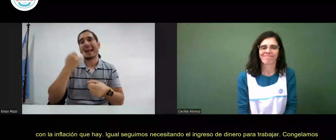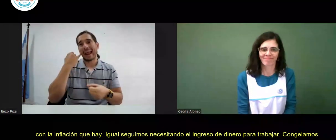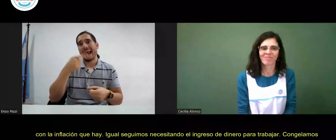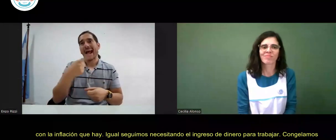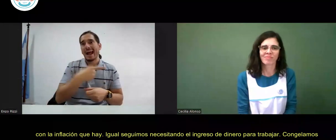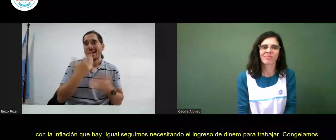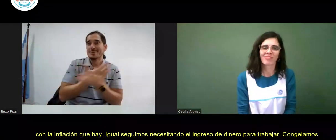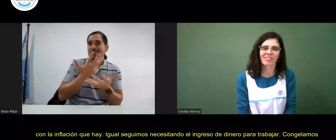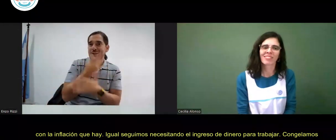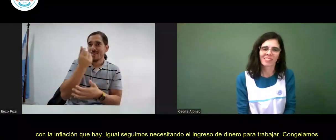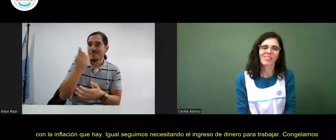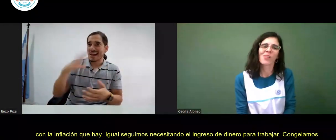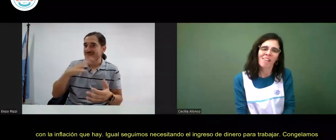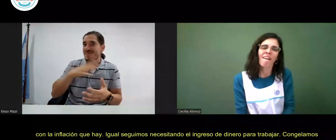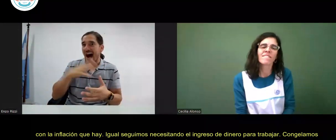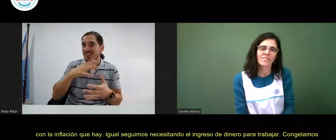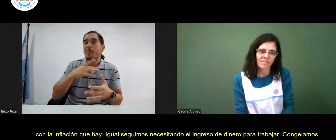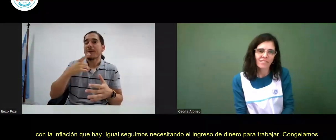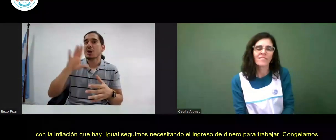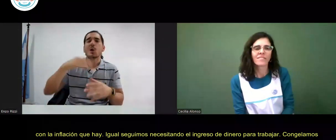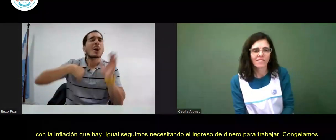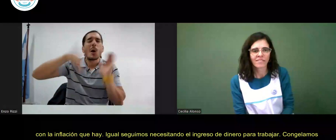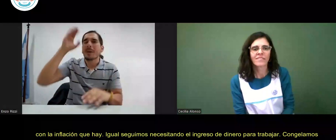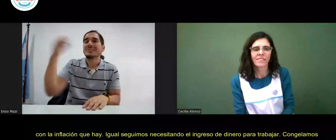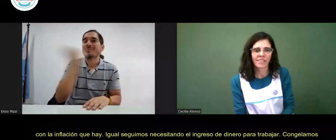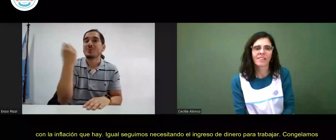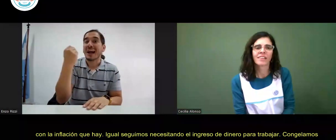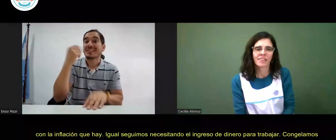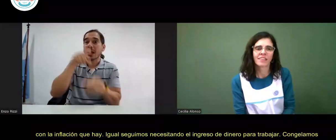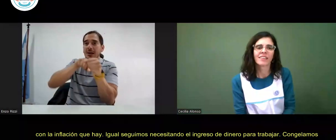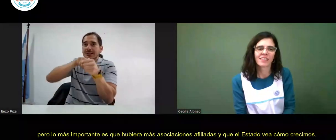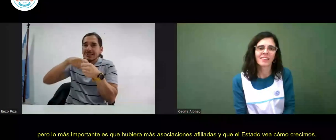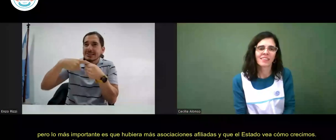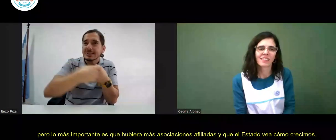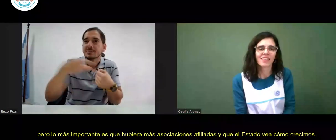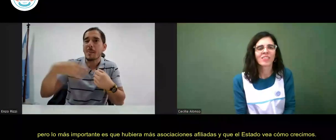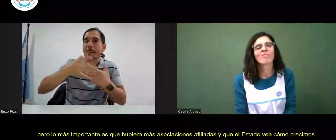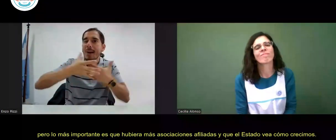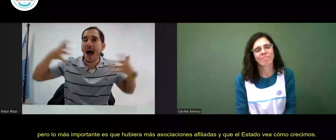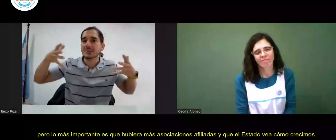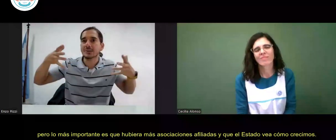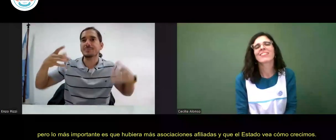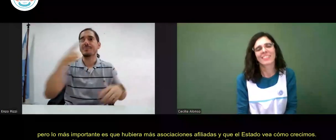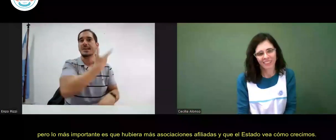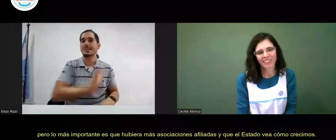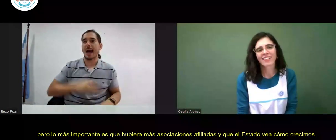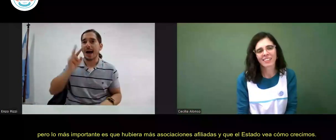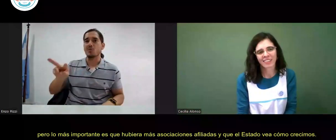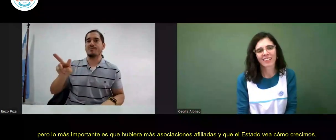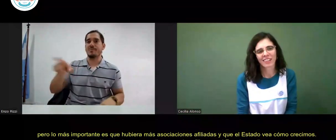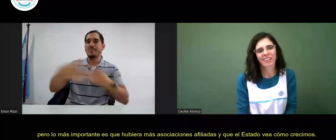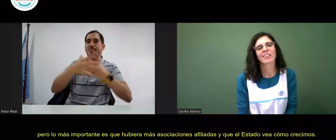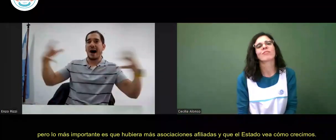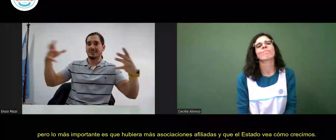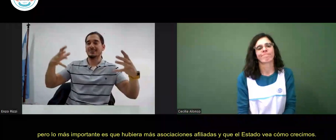más importante es que hubiera más asociaciones afiliadas y que el Estado vea cómo crecimos. Si aumentábamos